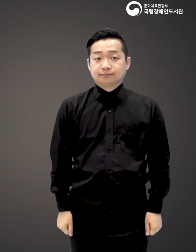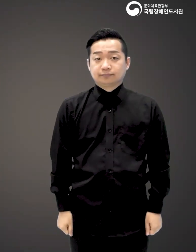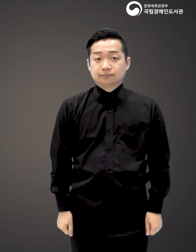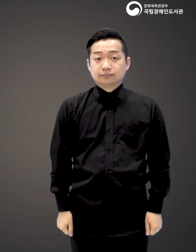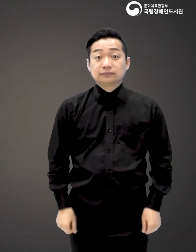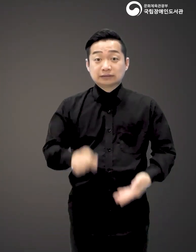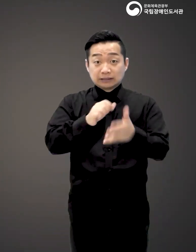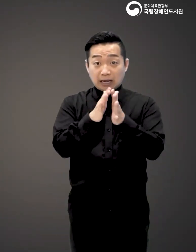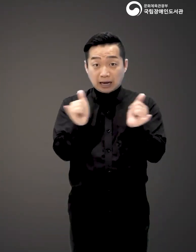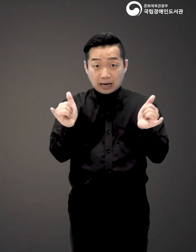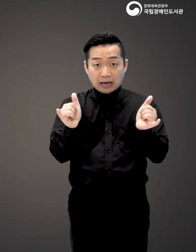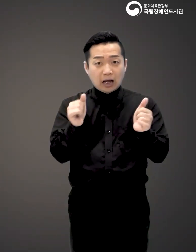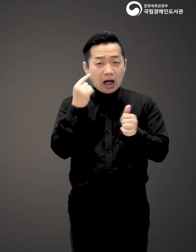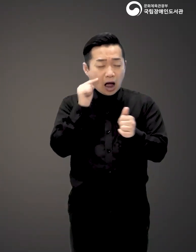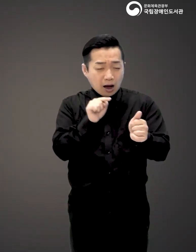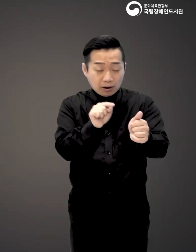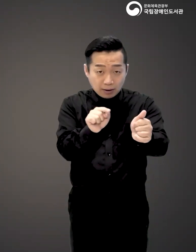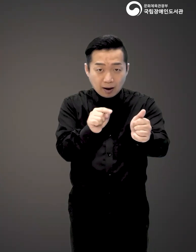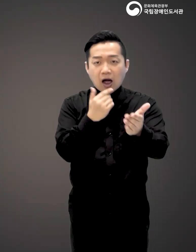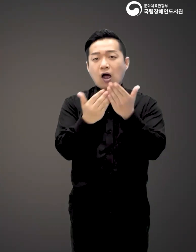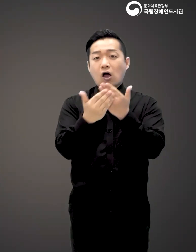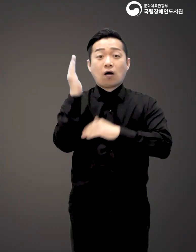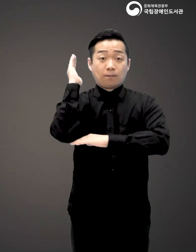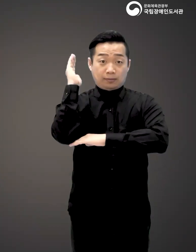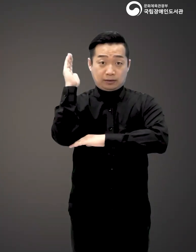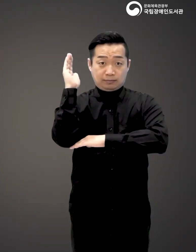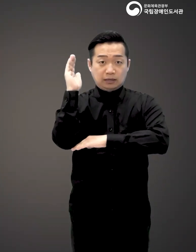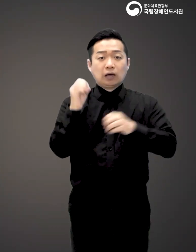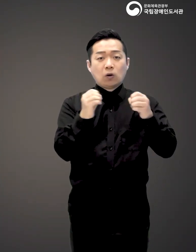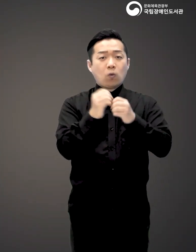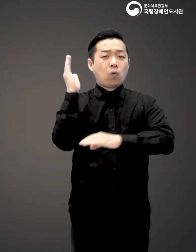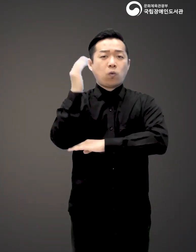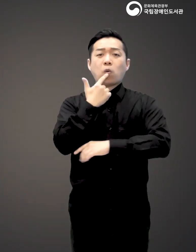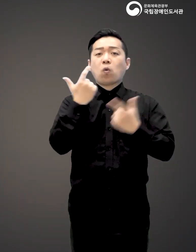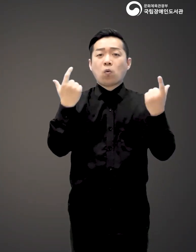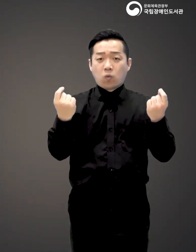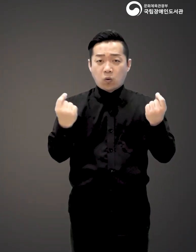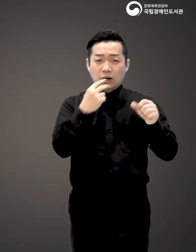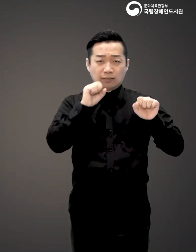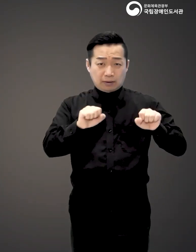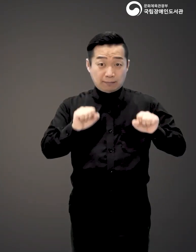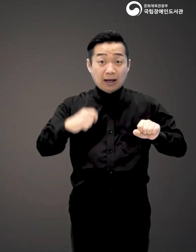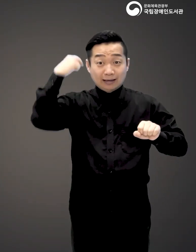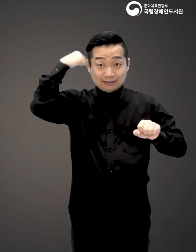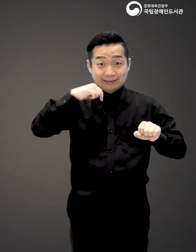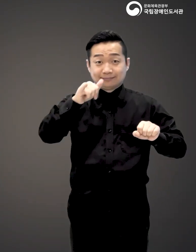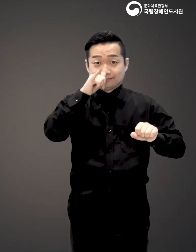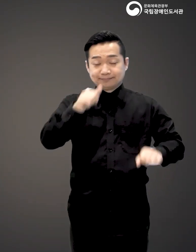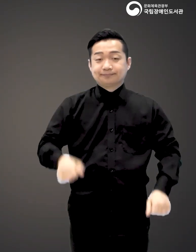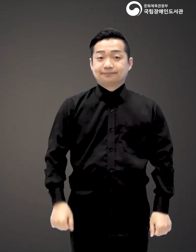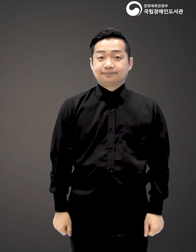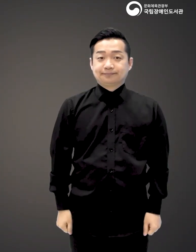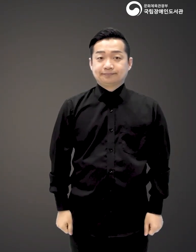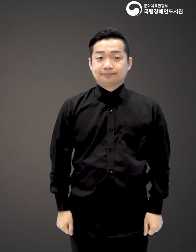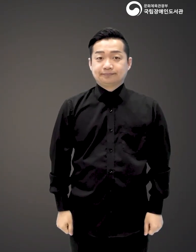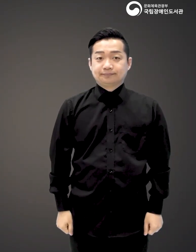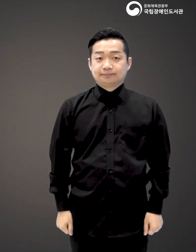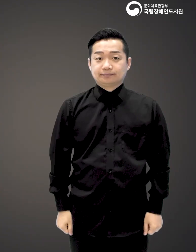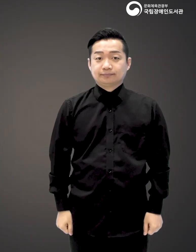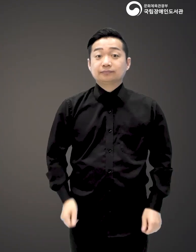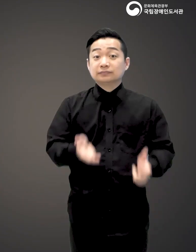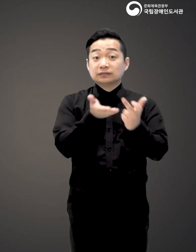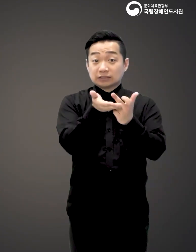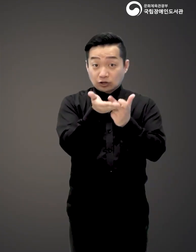특히 작가가 직접 찾아나선 후일당 곳곳에는 마치 소설을 읽는 것 같은 생생함이 가득했습니다